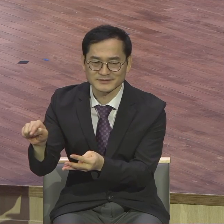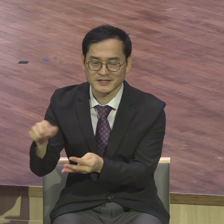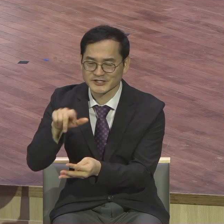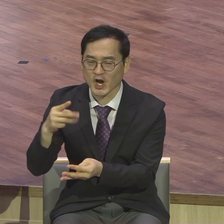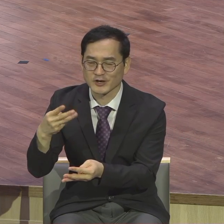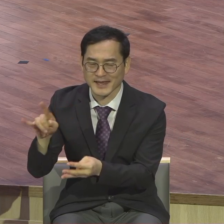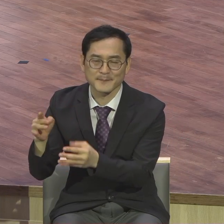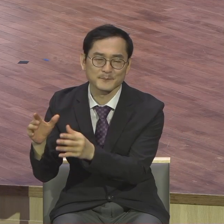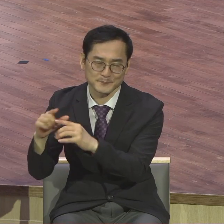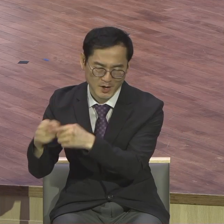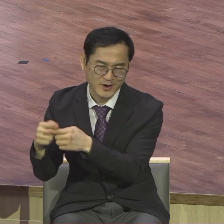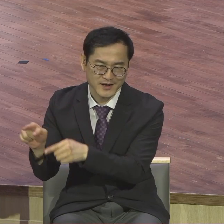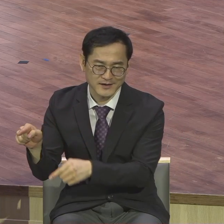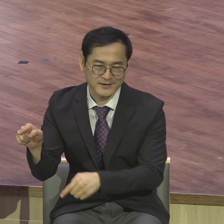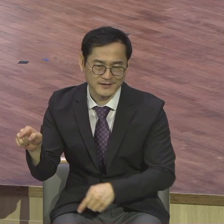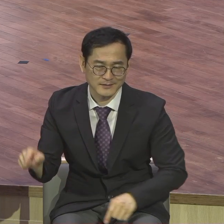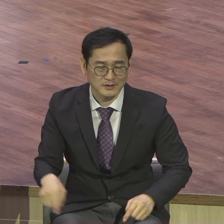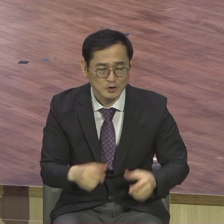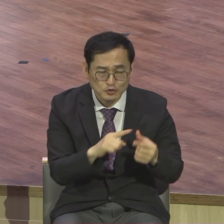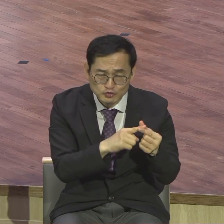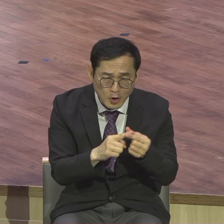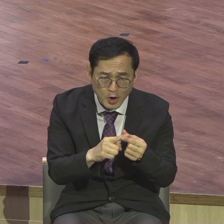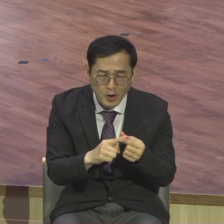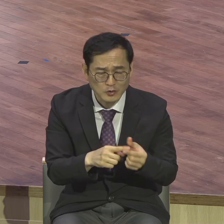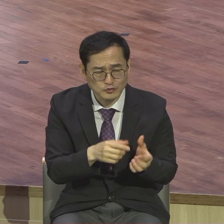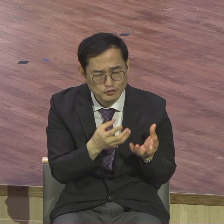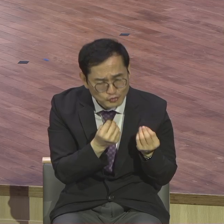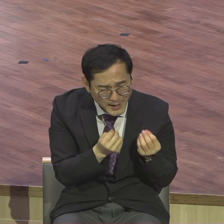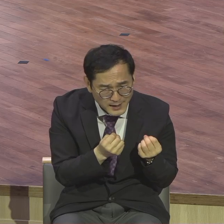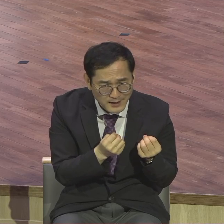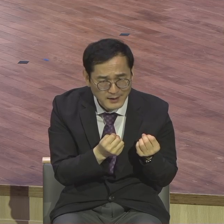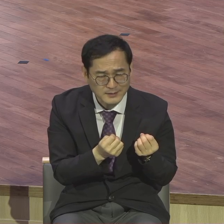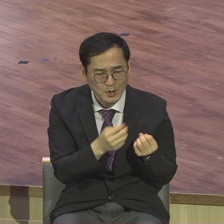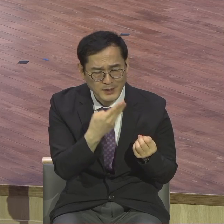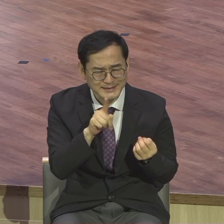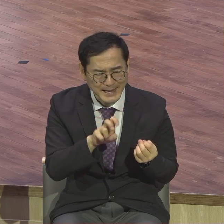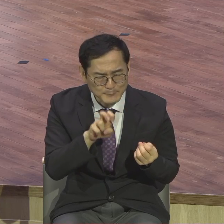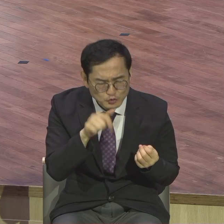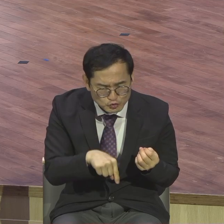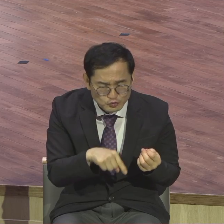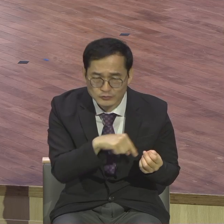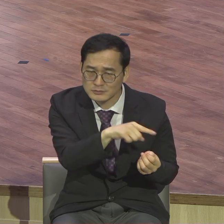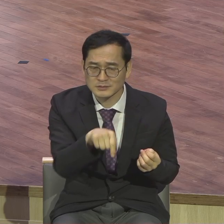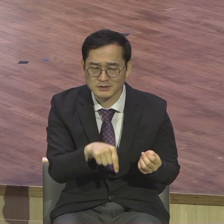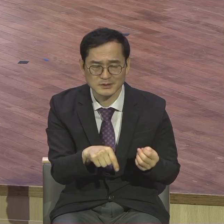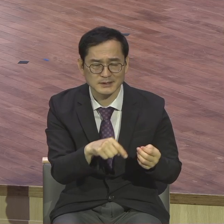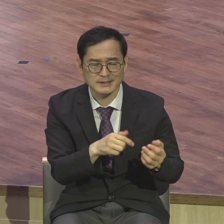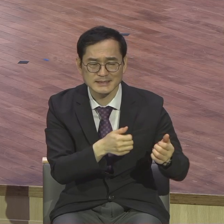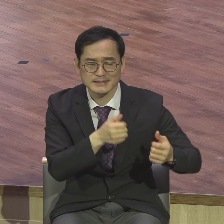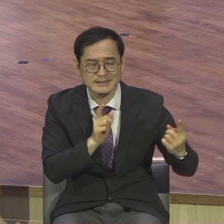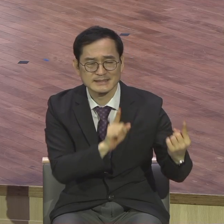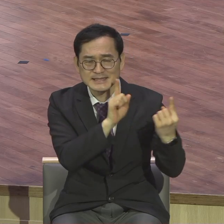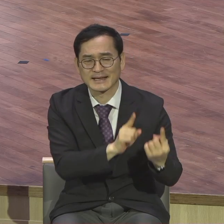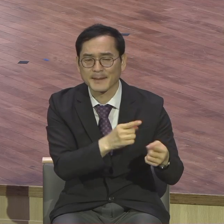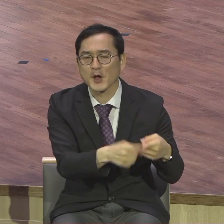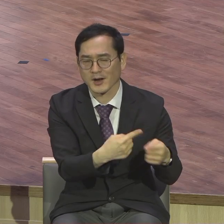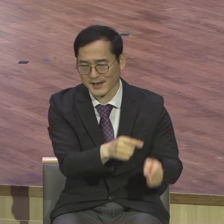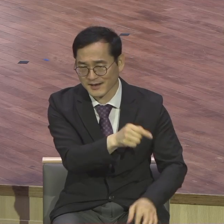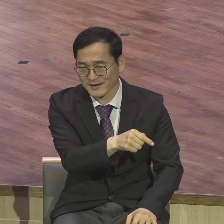수학, 탐구 영역은 상대평가예요. 오늘 본문 말씀을 보면 직분에 대해서